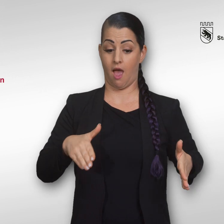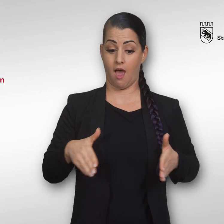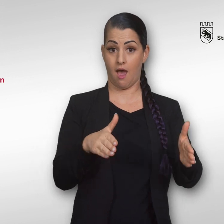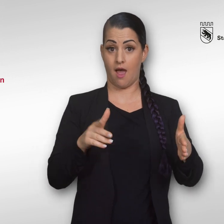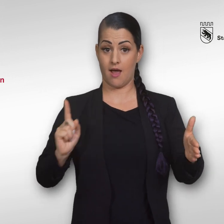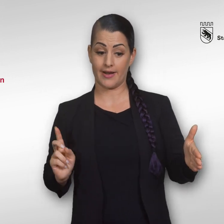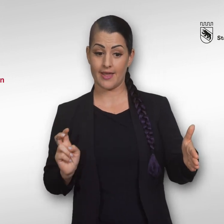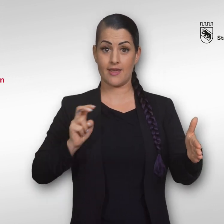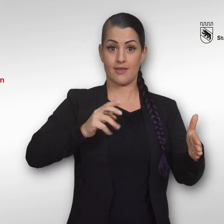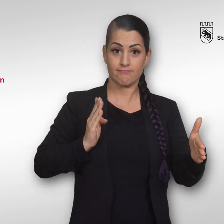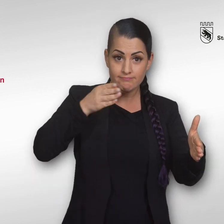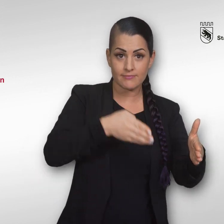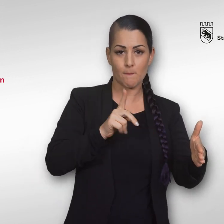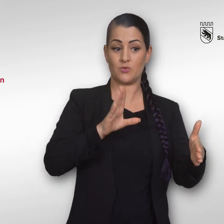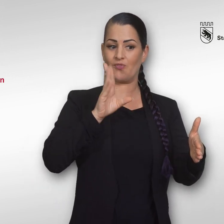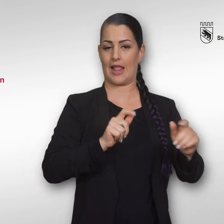Aare muss mit sehr viel Respekt begegnet werden.